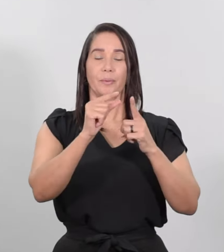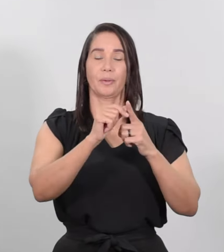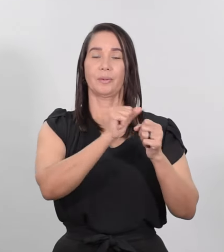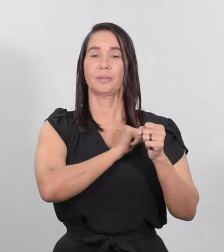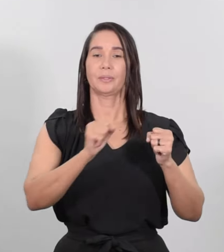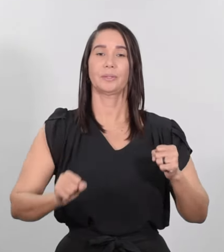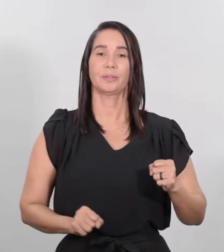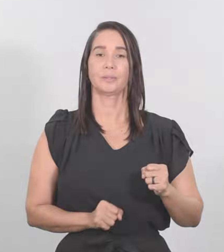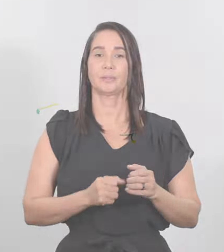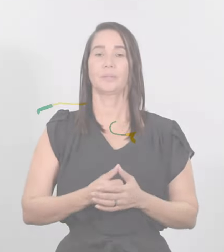Señor